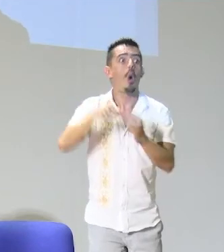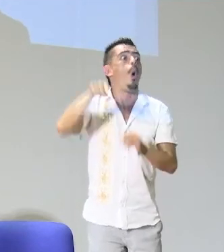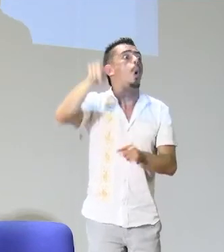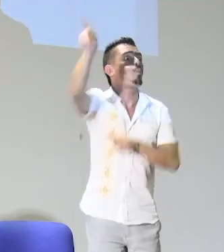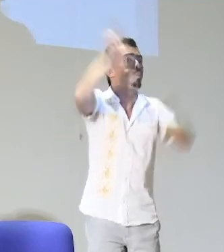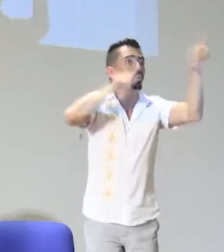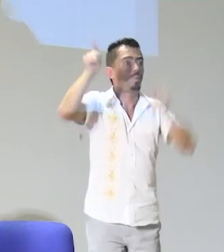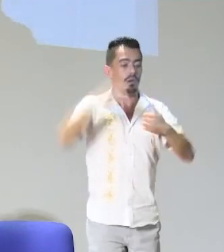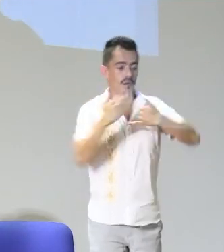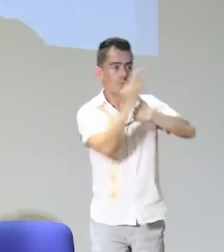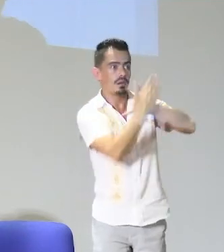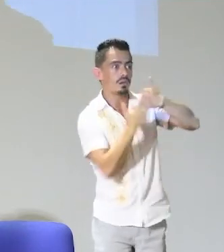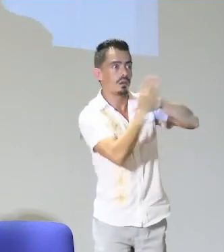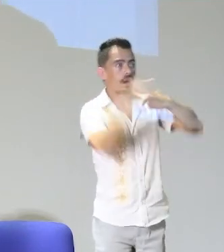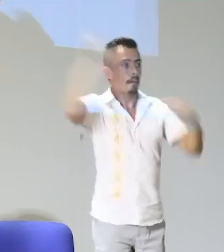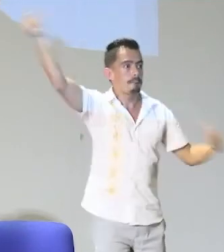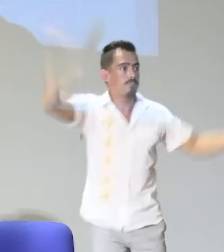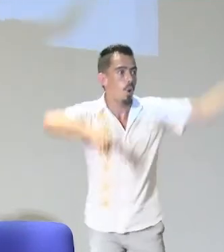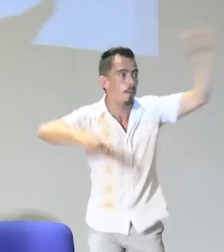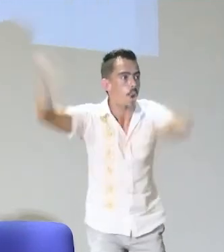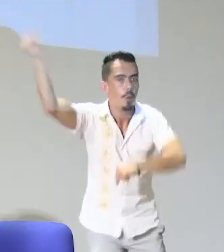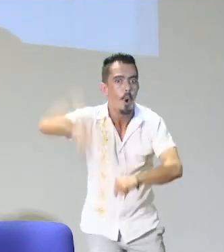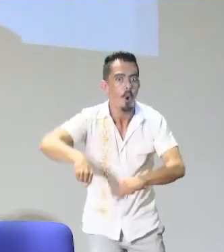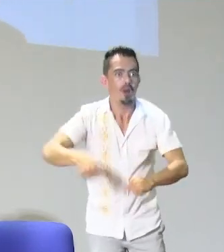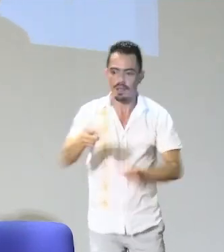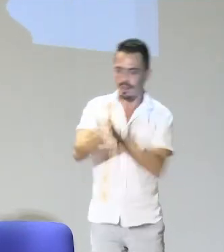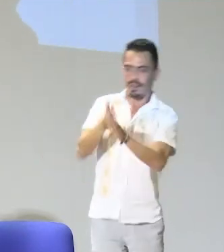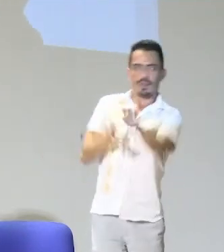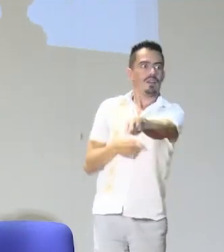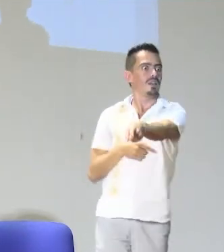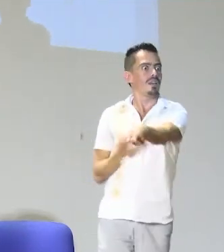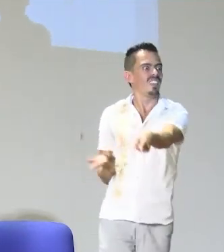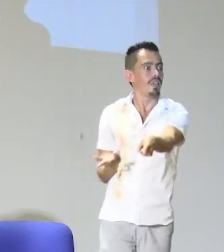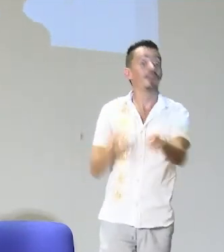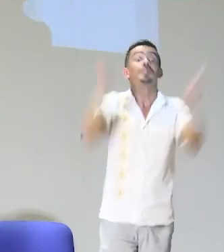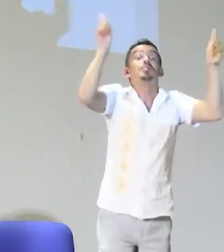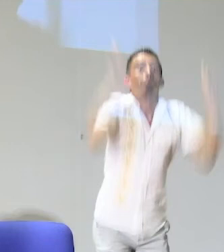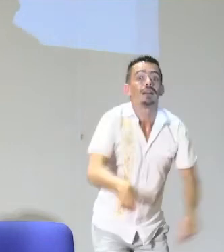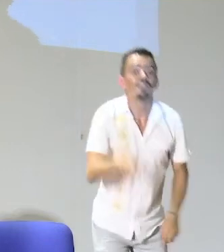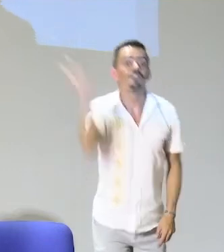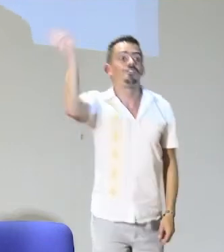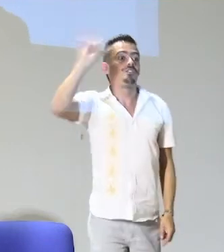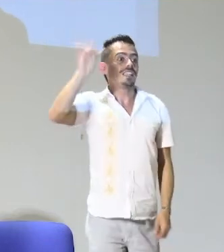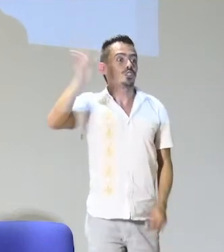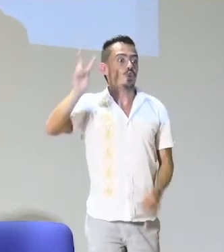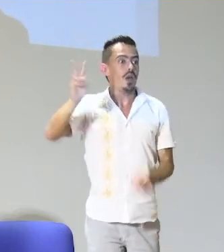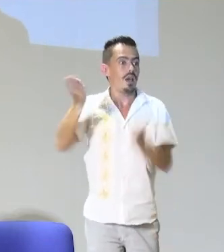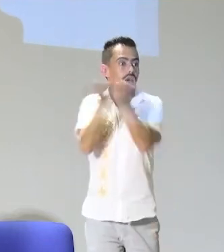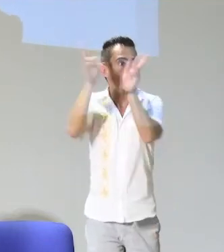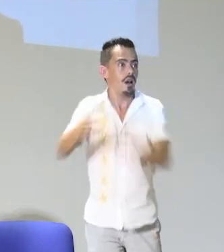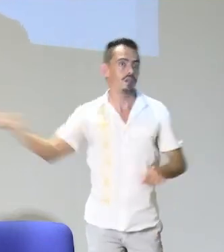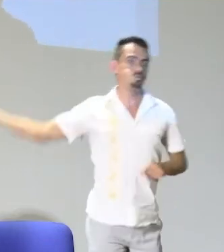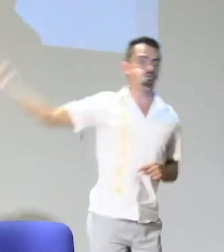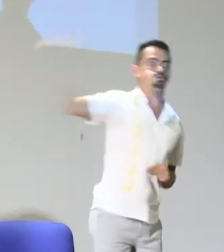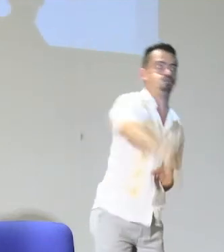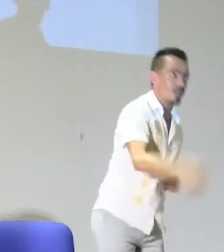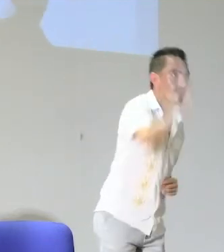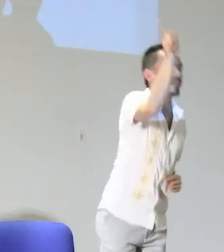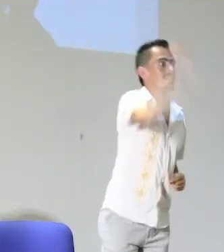de integración, pero también tenemos que entender que a nivel nacional muchas personas han llegado, ¿sí? Y empiezan a